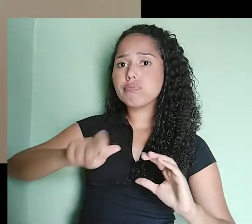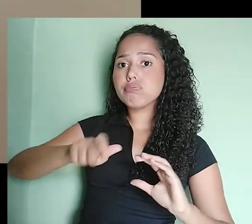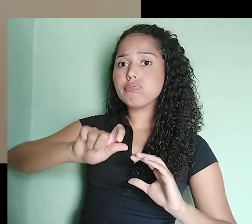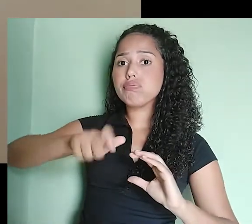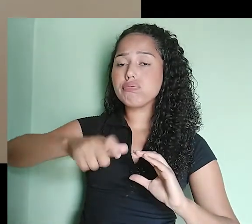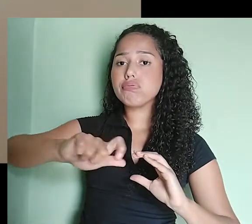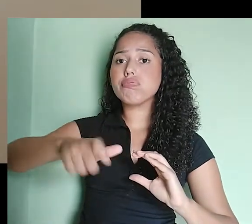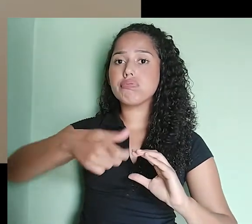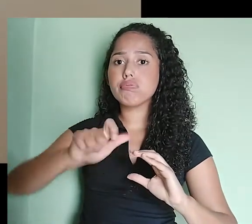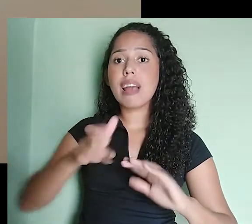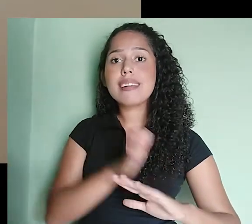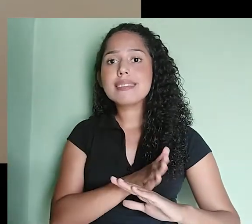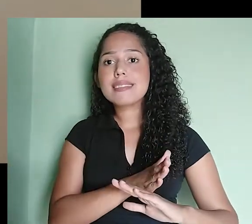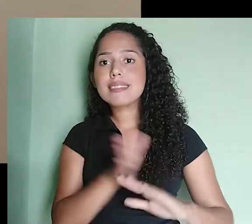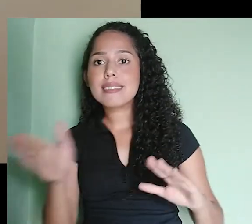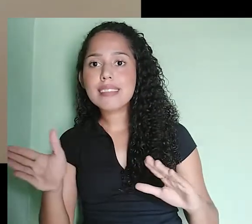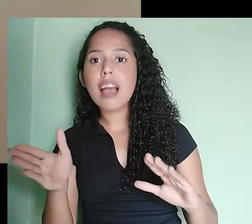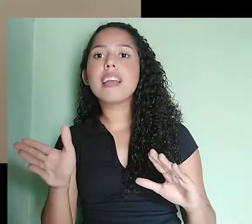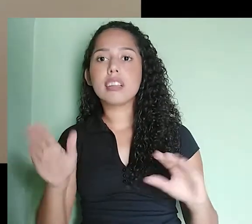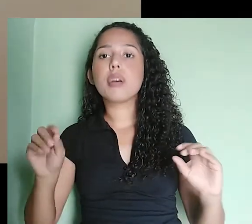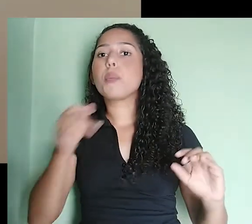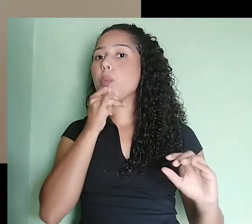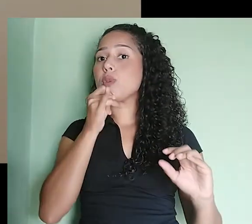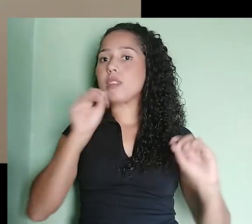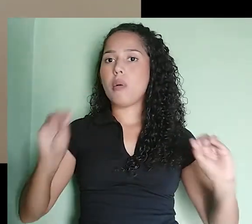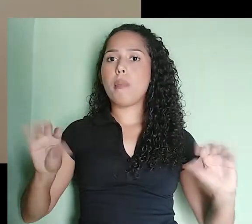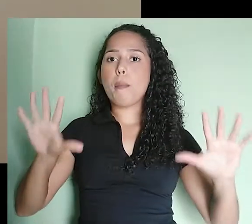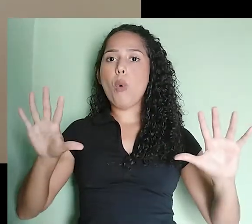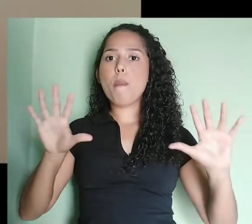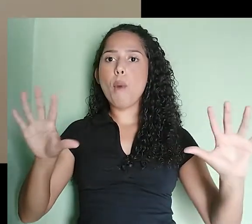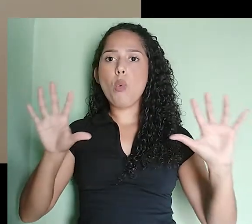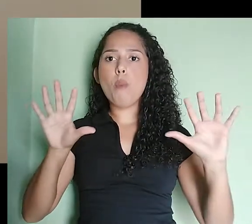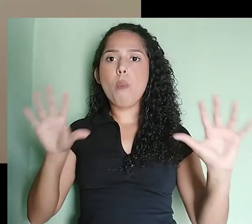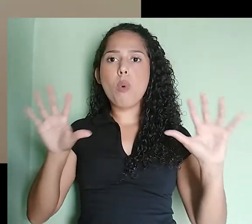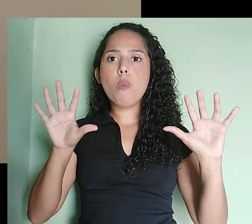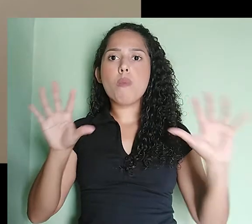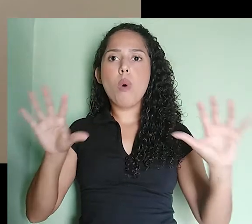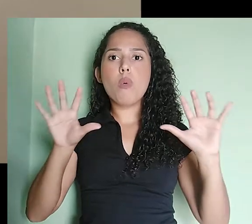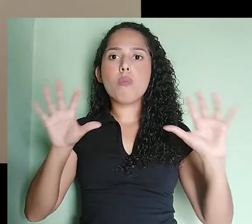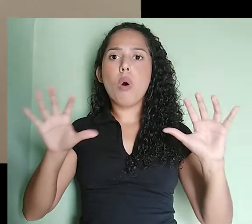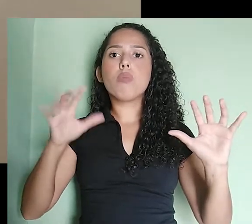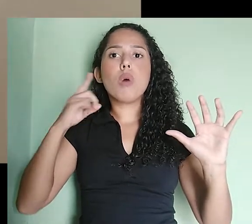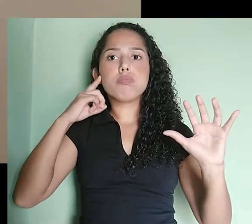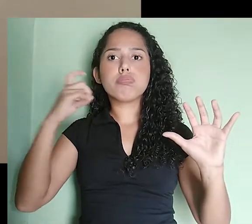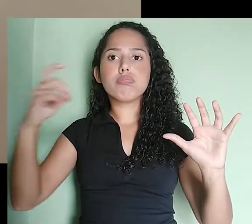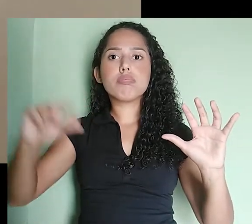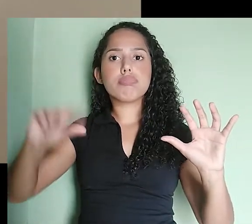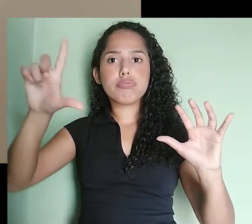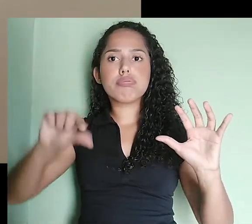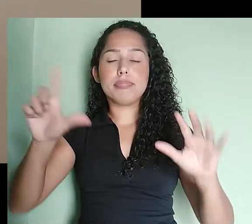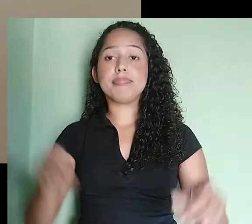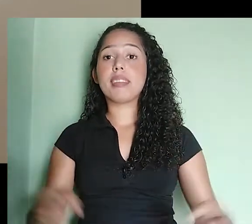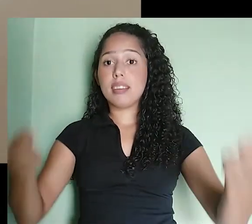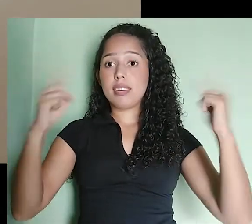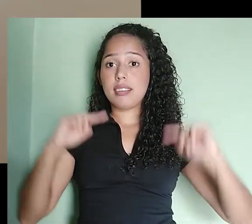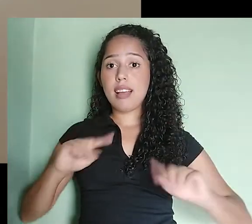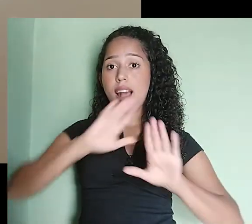da saída da minha placa, os alto-falantes e tudo mais. Atrás dessa placa, eu tenho duas